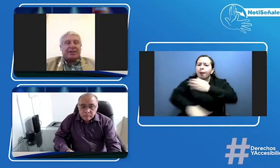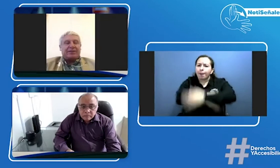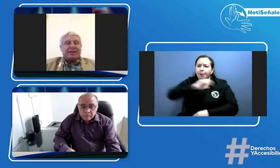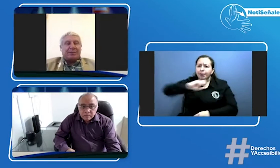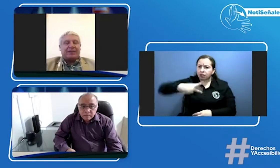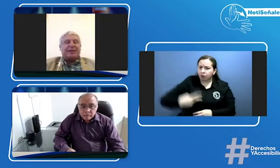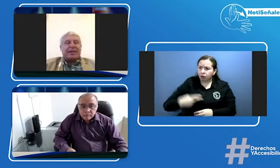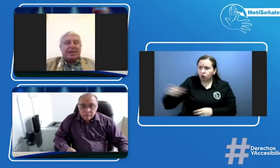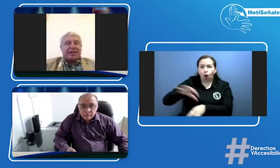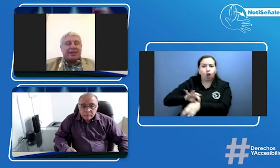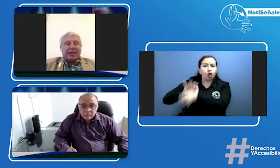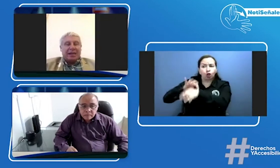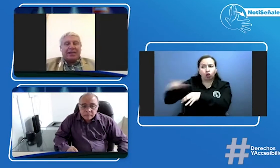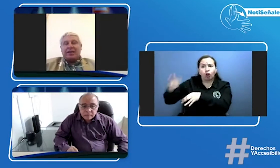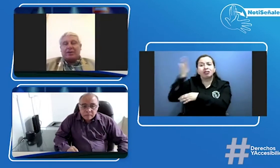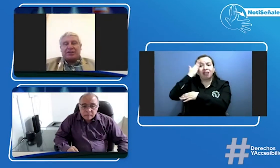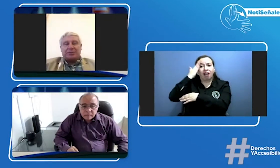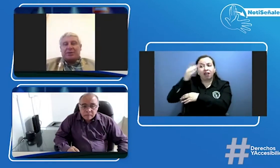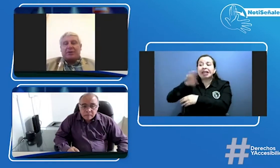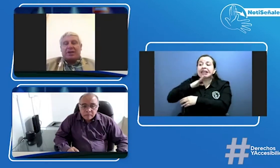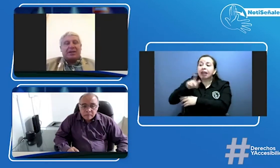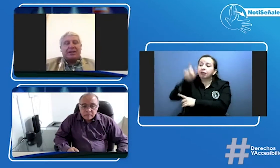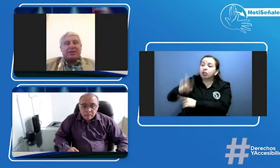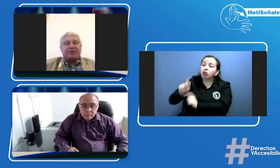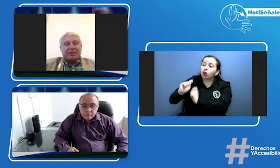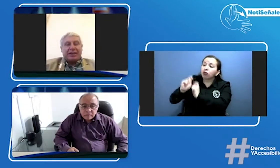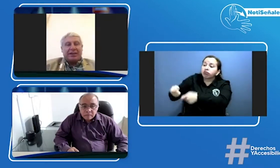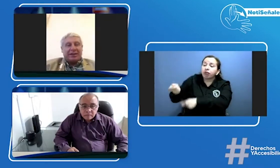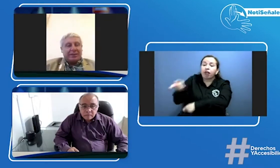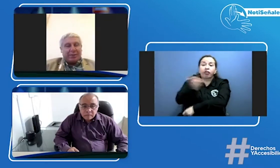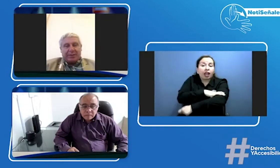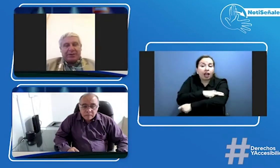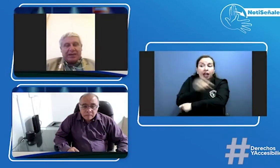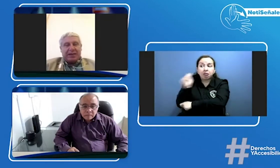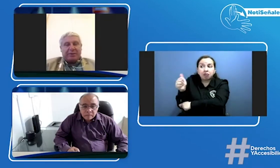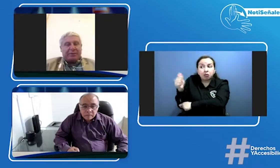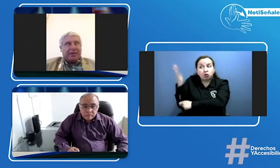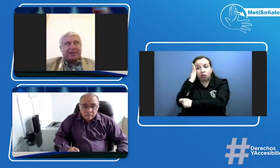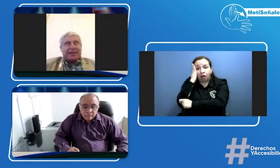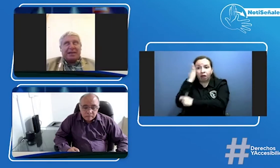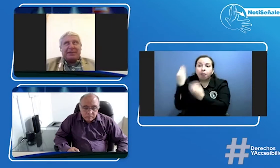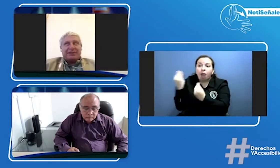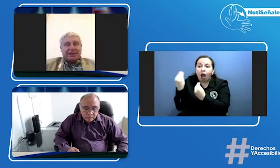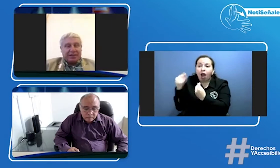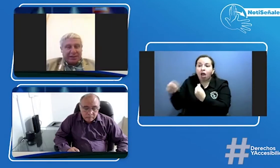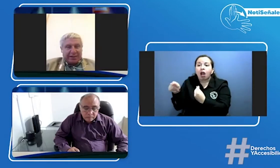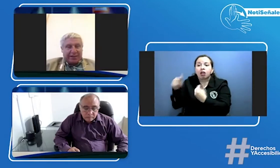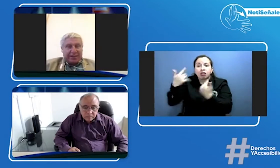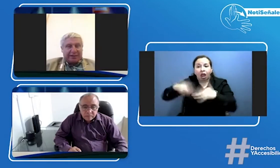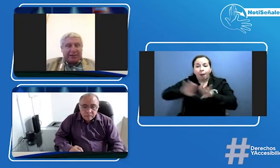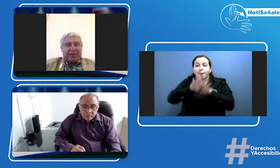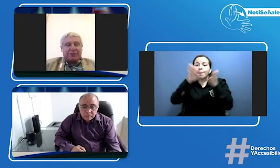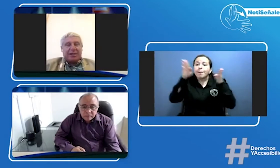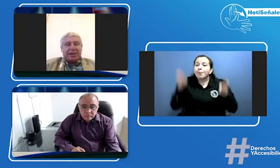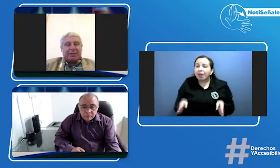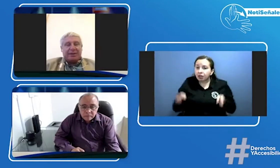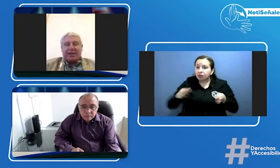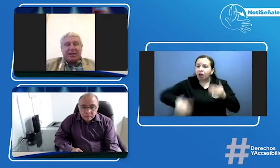oficialmente y delegue en quien corresponda o en quien él considere para poder que se haga la mesa y se tengan toda la regla la